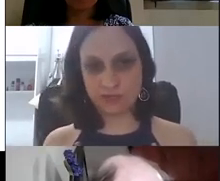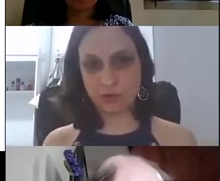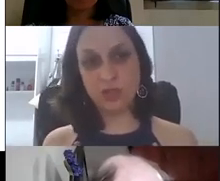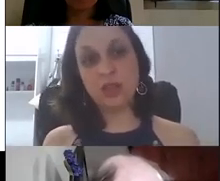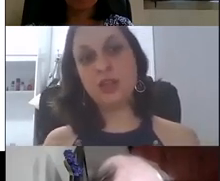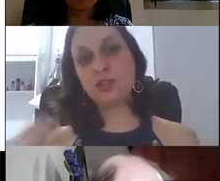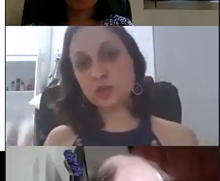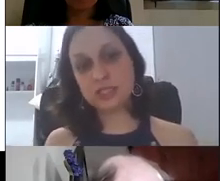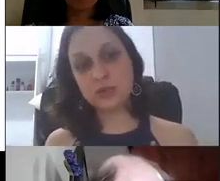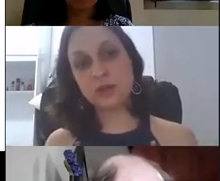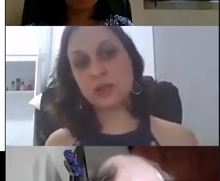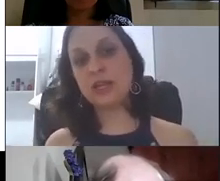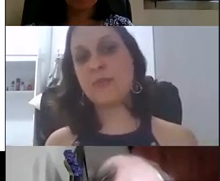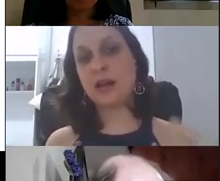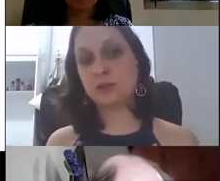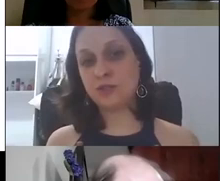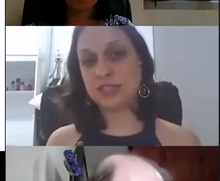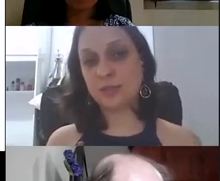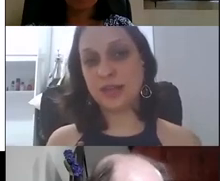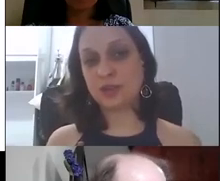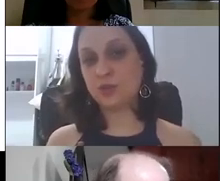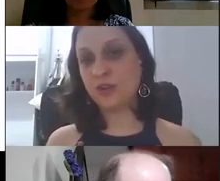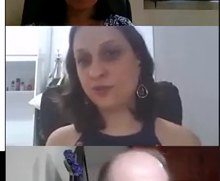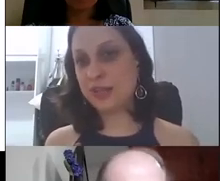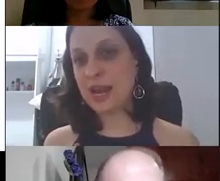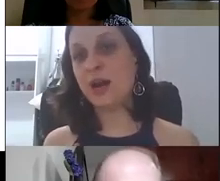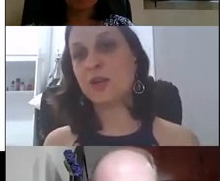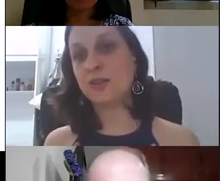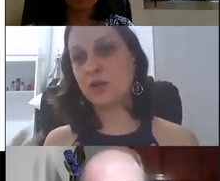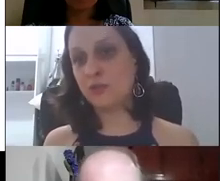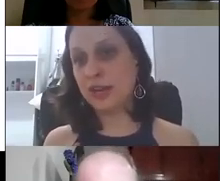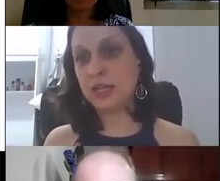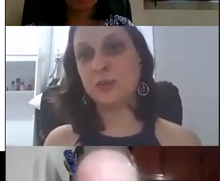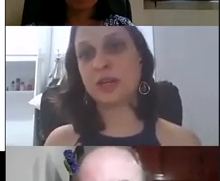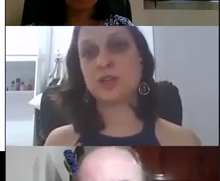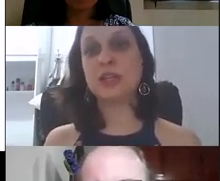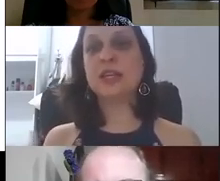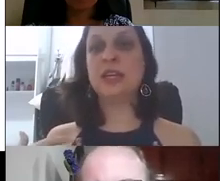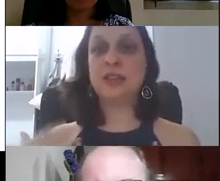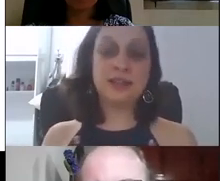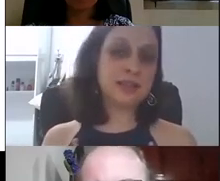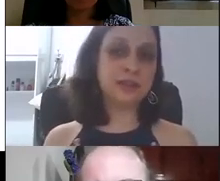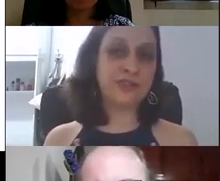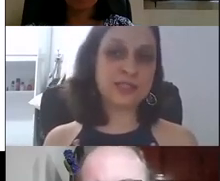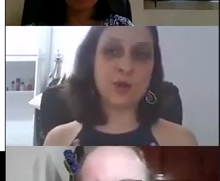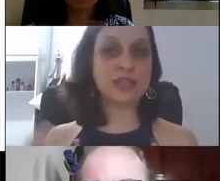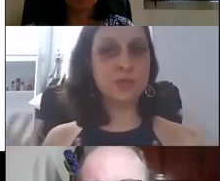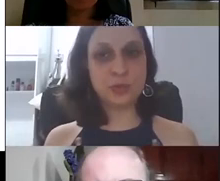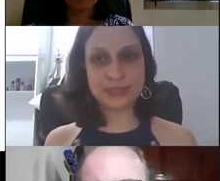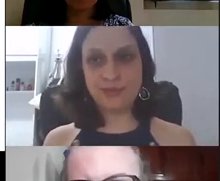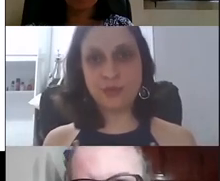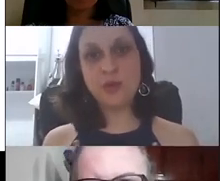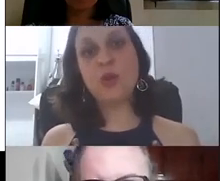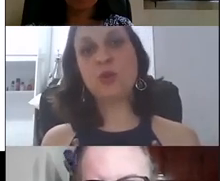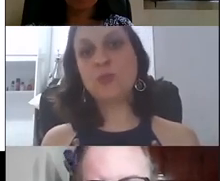possível e a gente conseguiu incluir a barra de acessibilidade do governo federal, que vem com o Vlibras, e tem tentado fazer o máximo